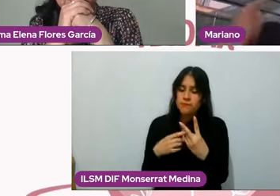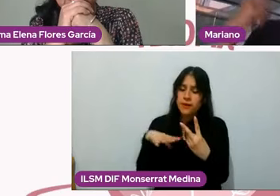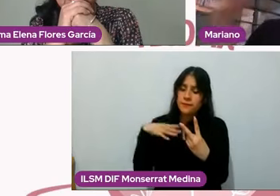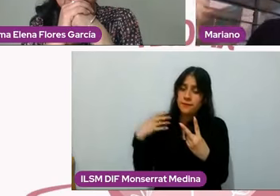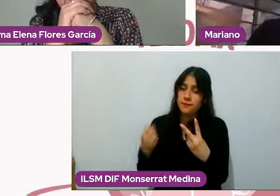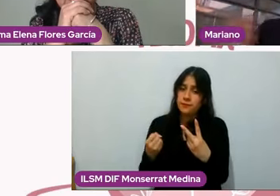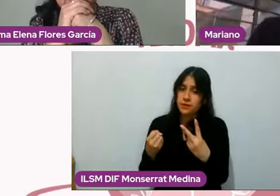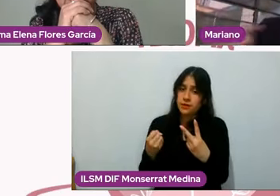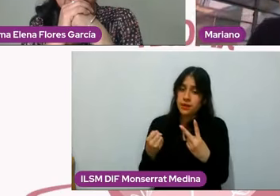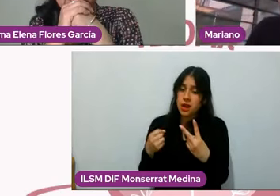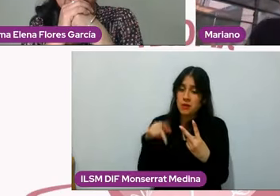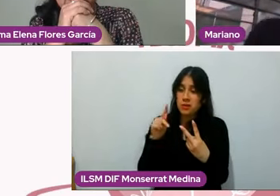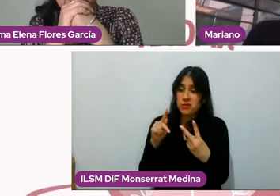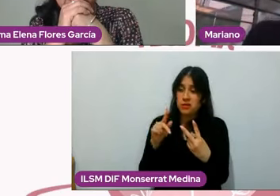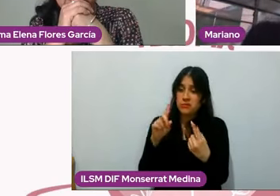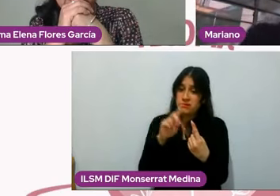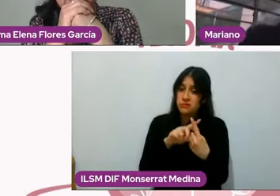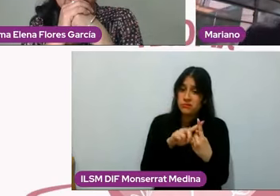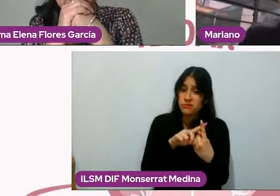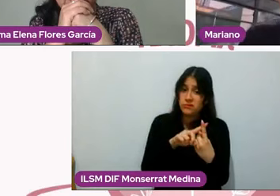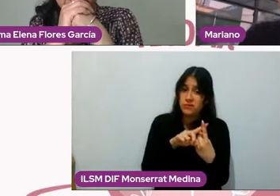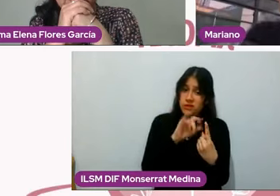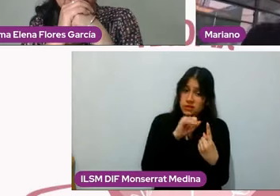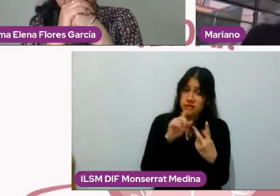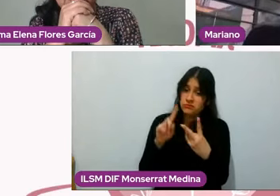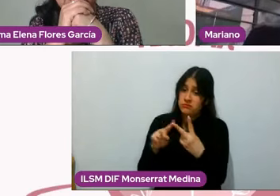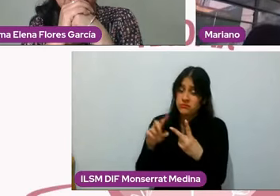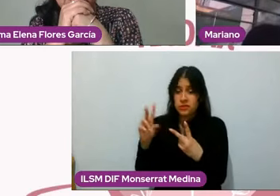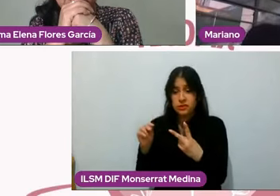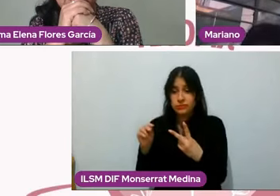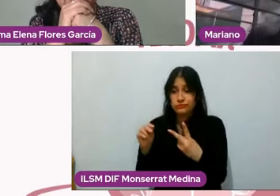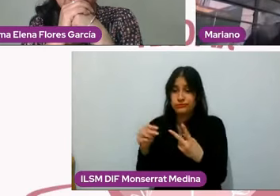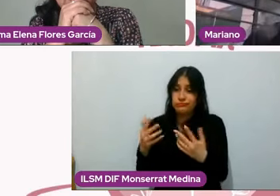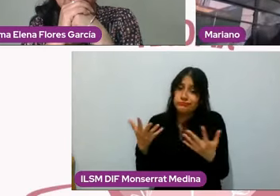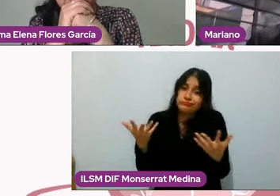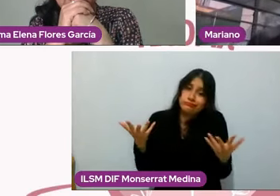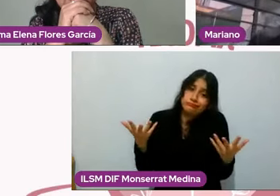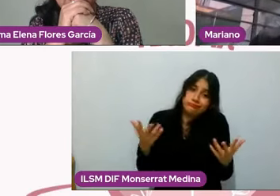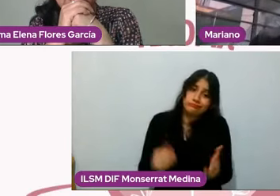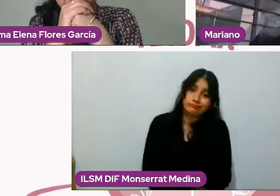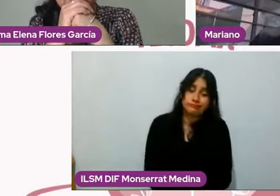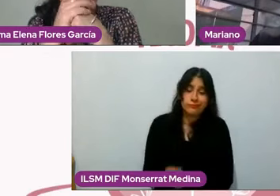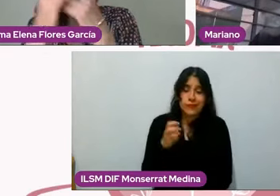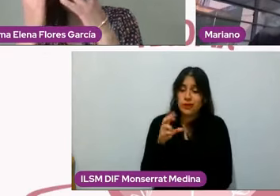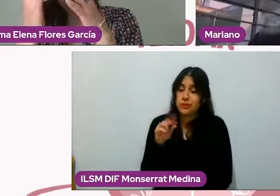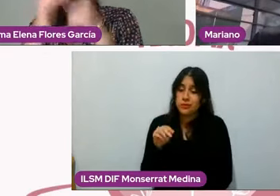donde no sea una cuestión recíproca vuelvo a lo mismo entonces no es pareja